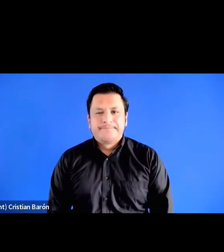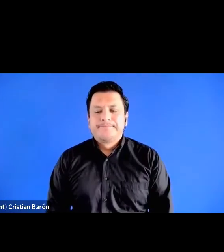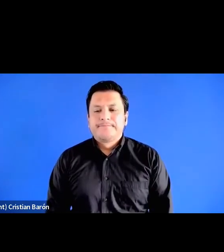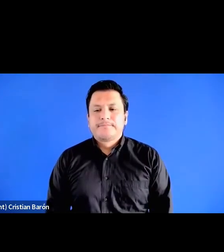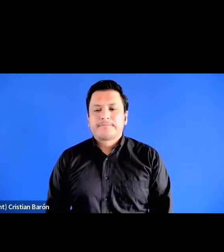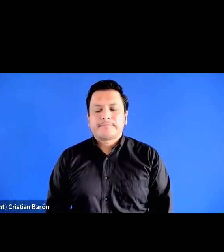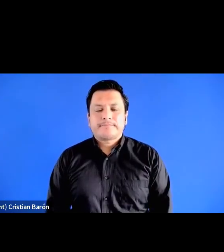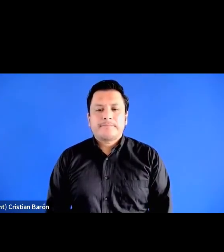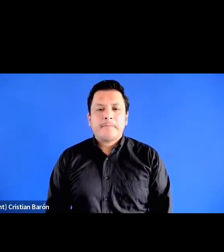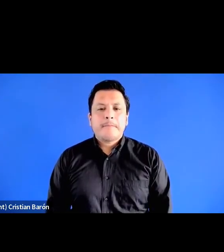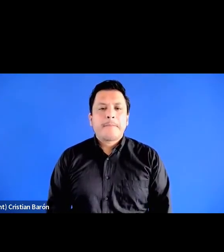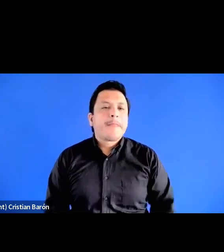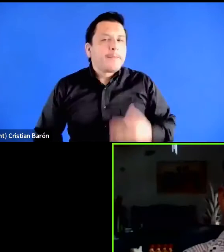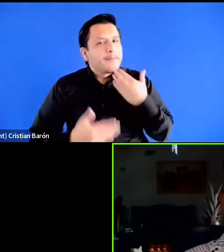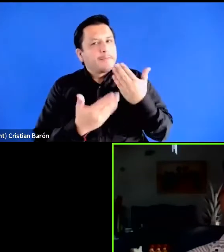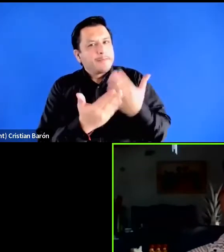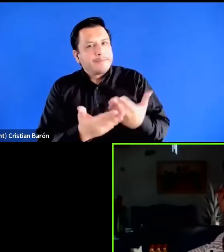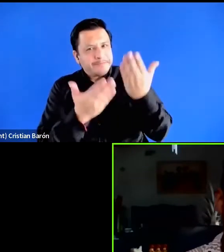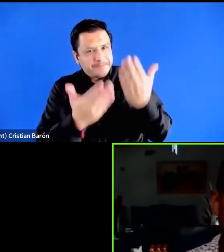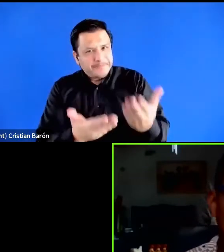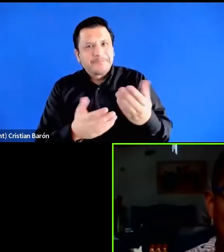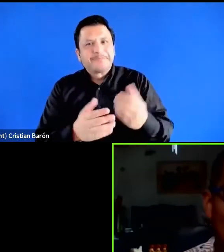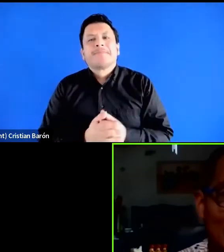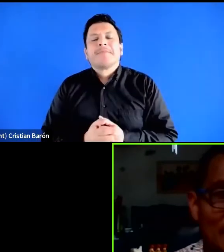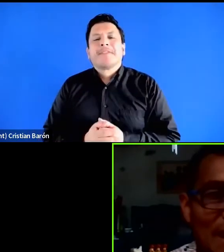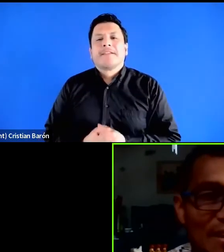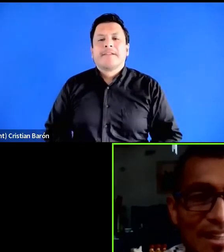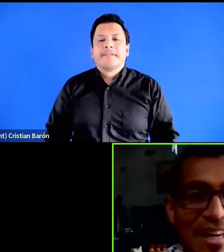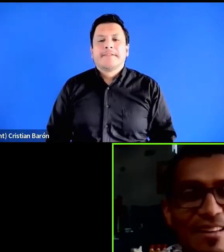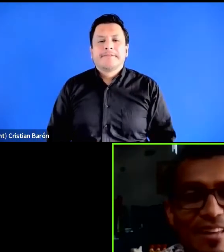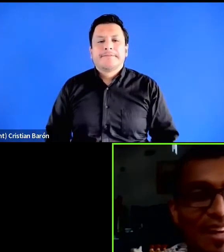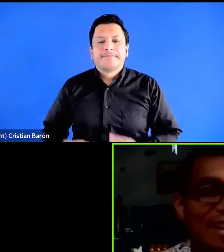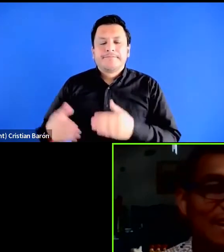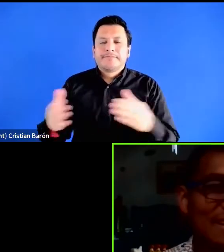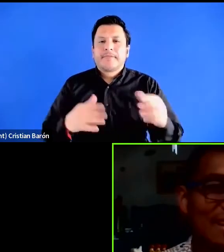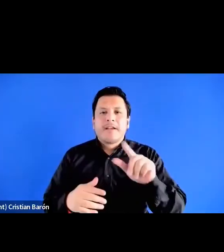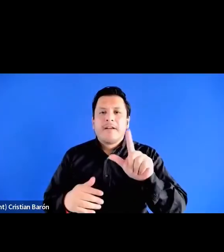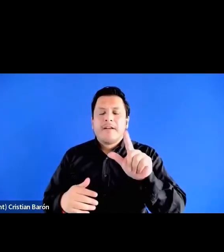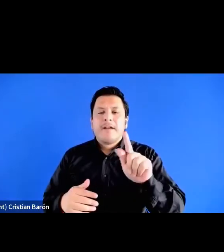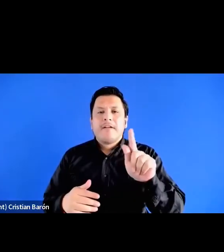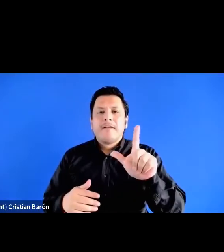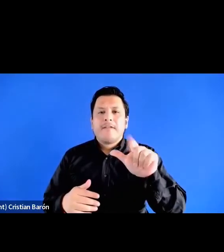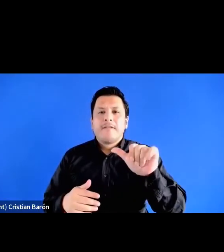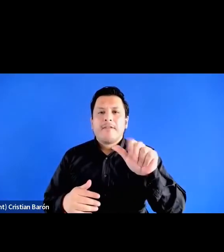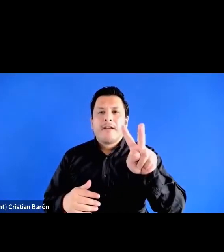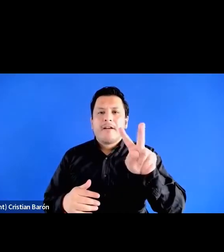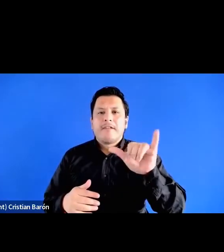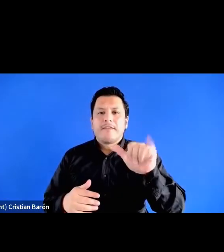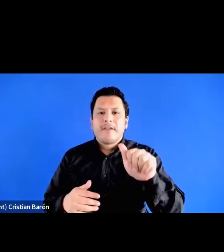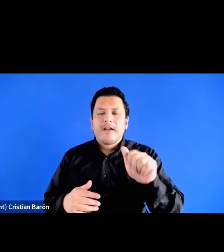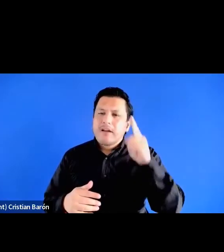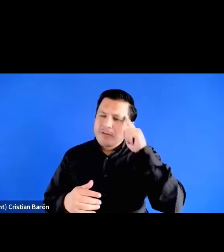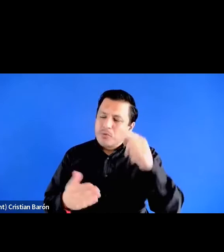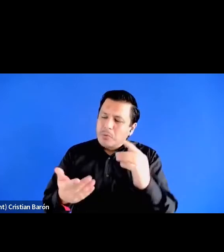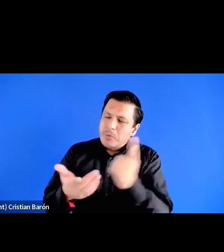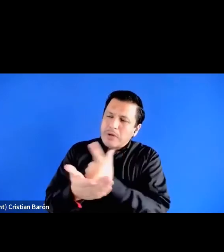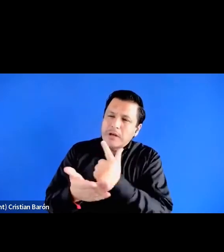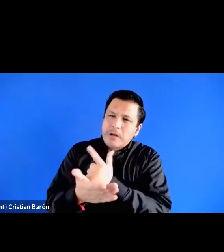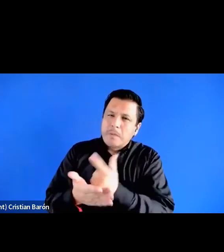Muchas gracias Ochi Flavia ¿qué ideas emociones